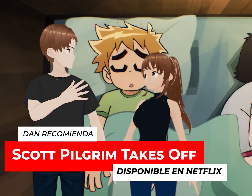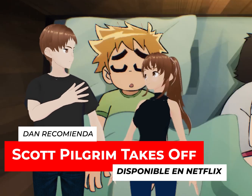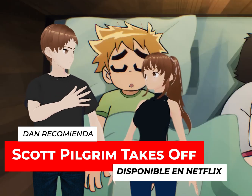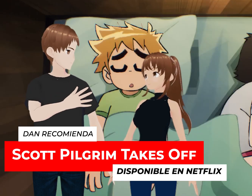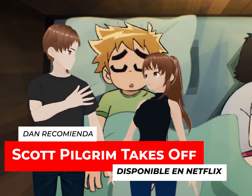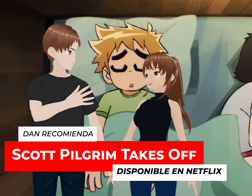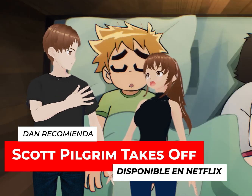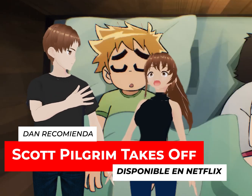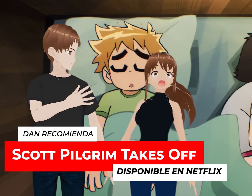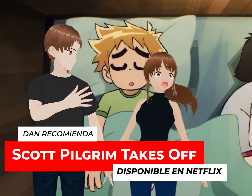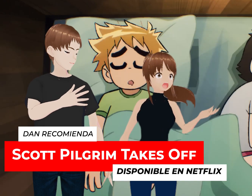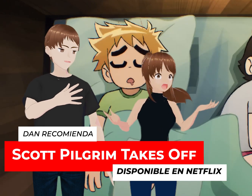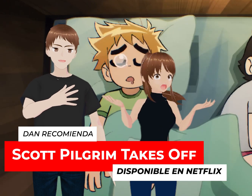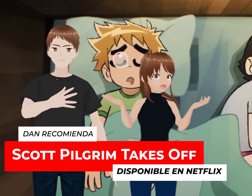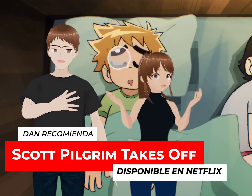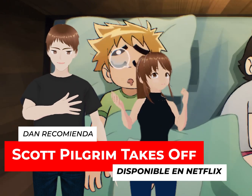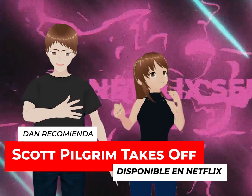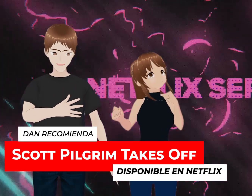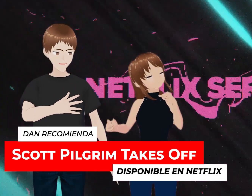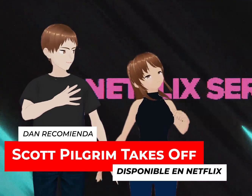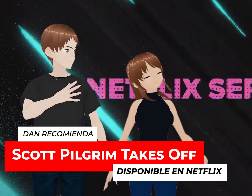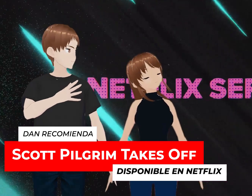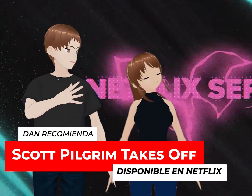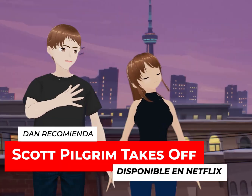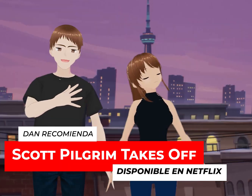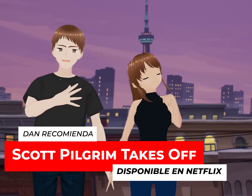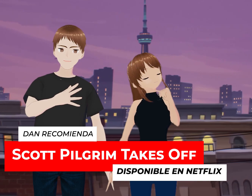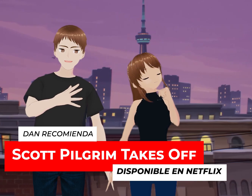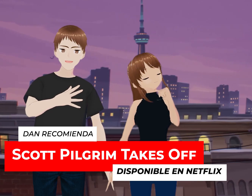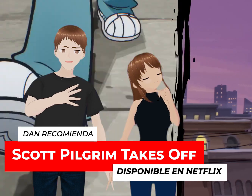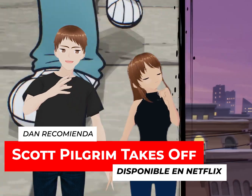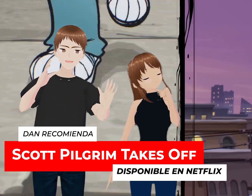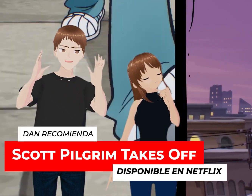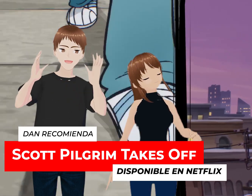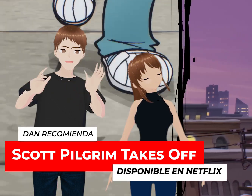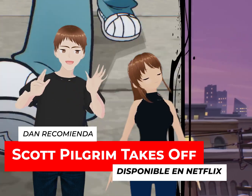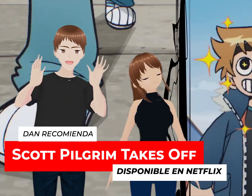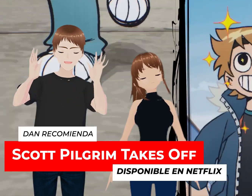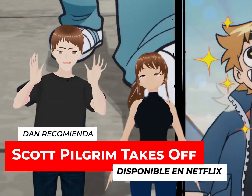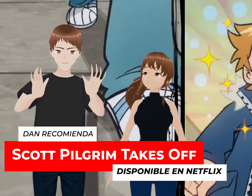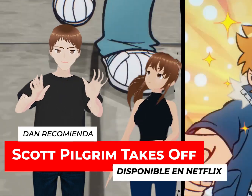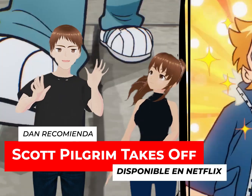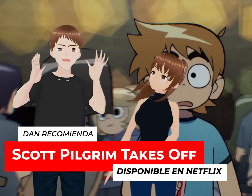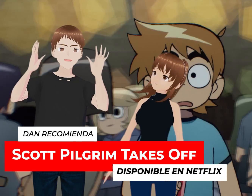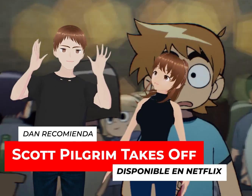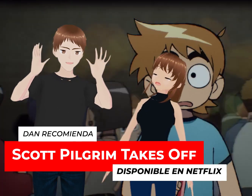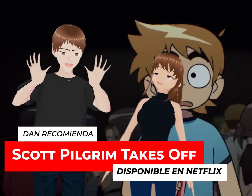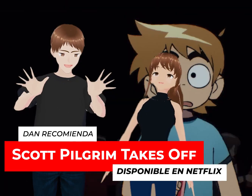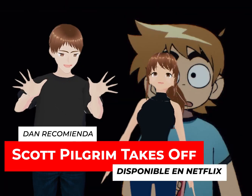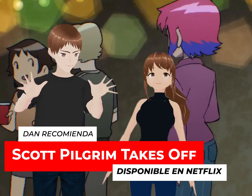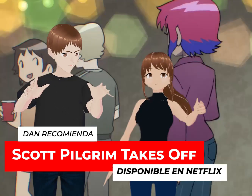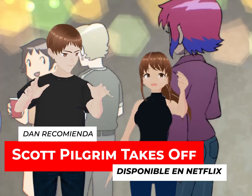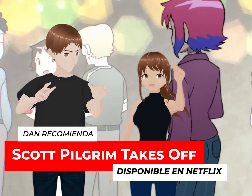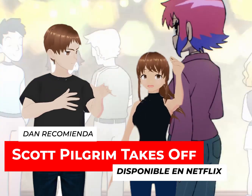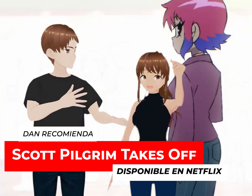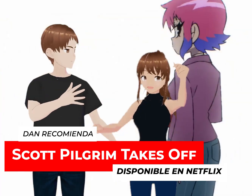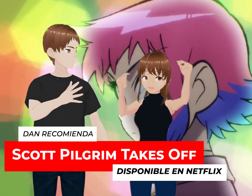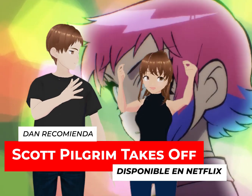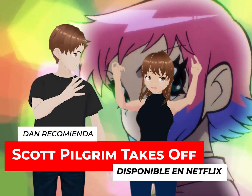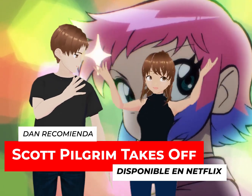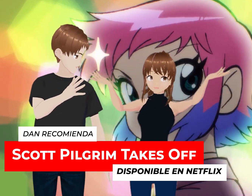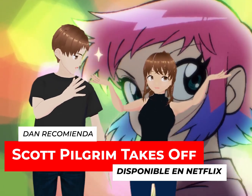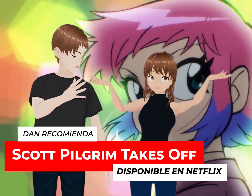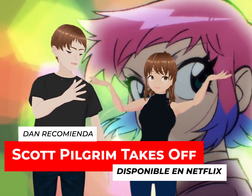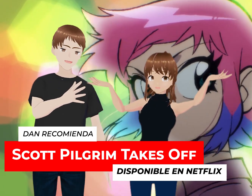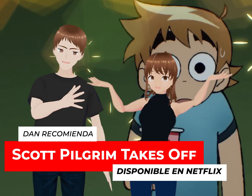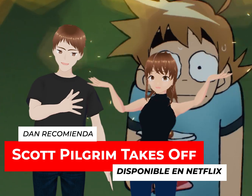una tal Ramona Flores, Ramona Flowers, pues va a tener que pelear contra los siete exnovios de la muchacha. ¡Me suena!